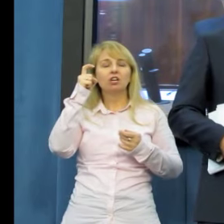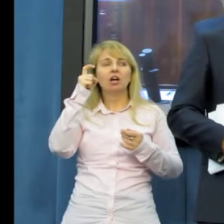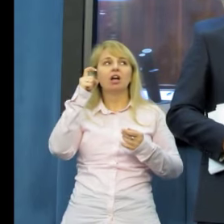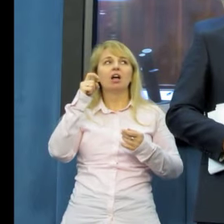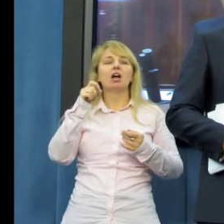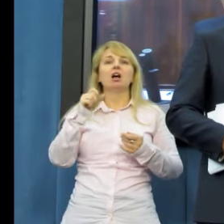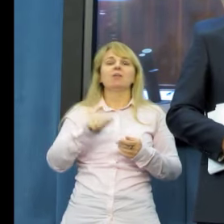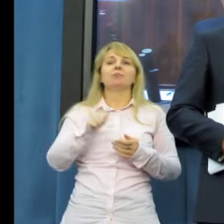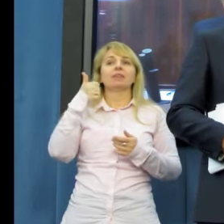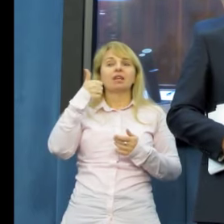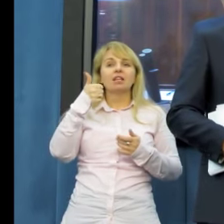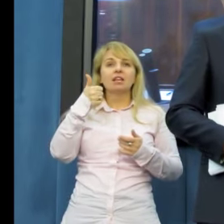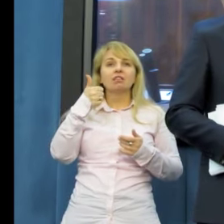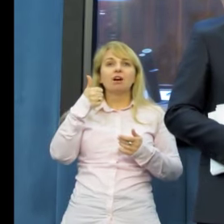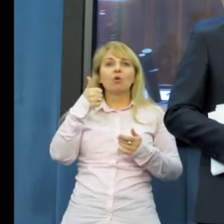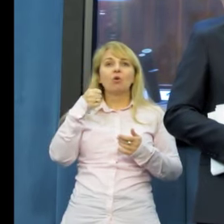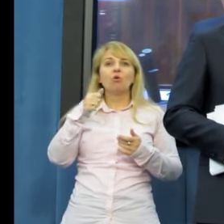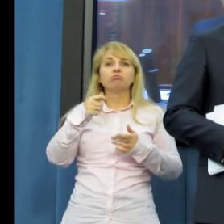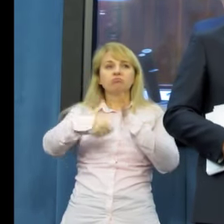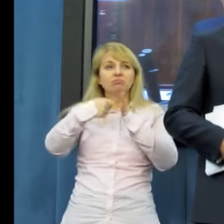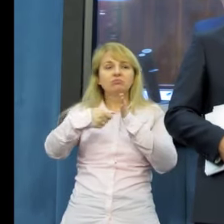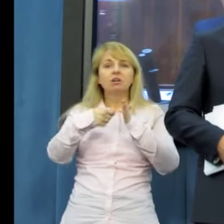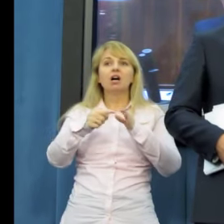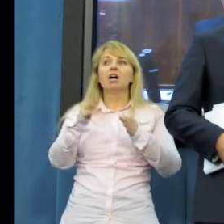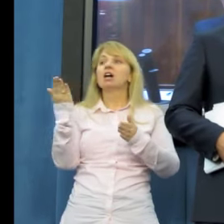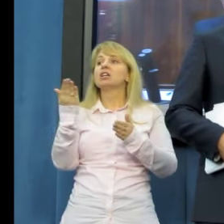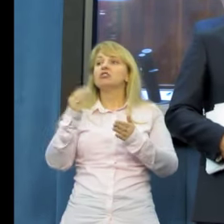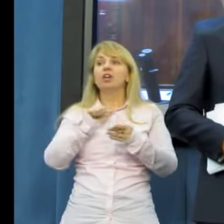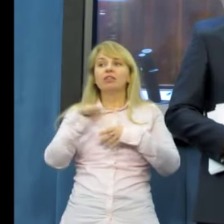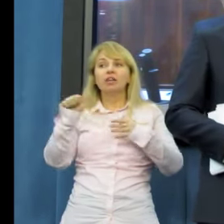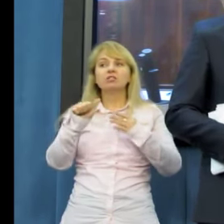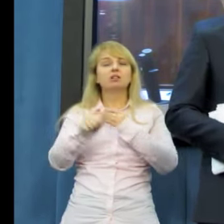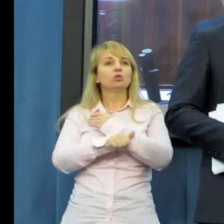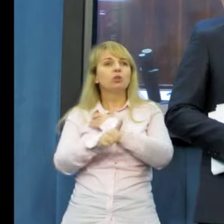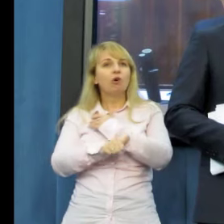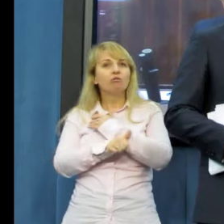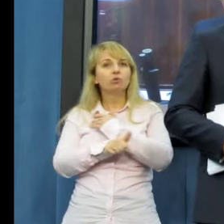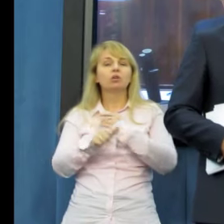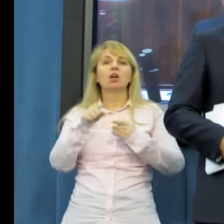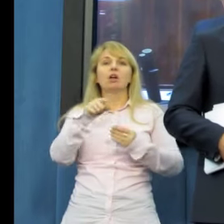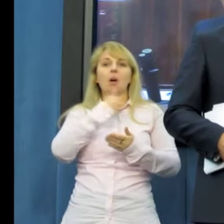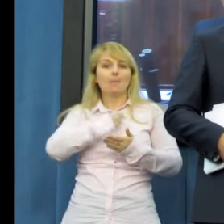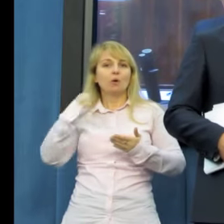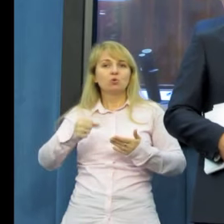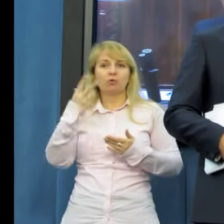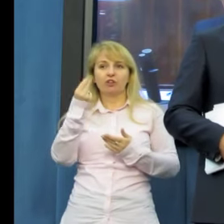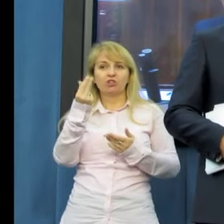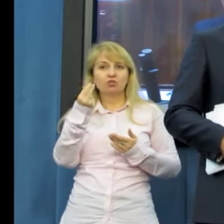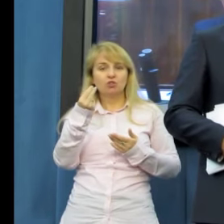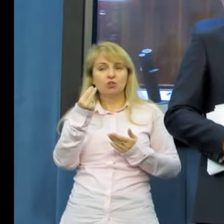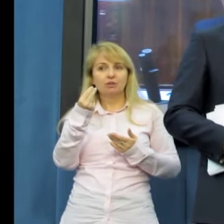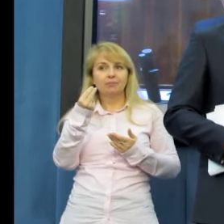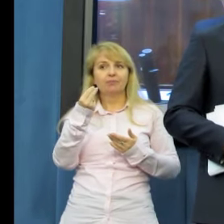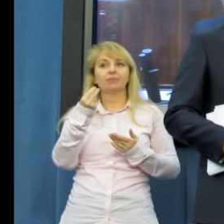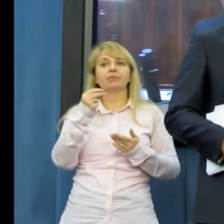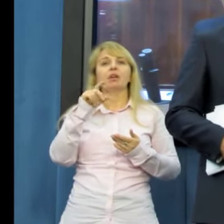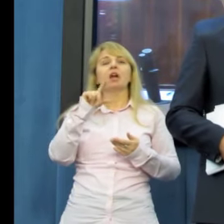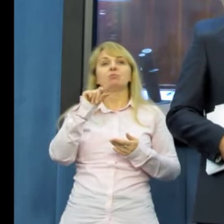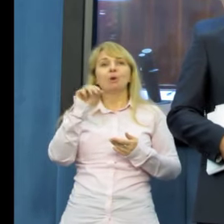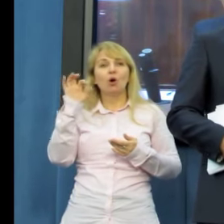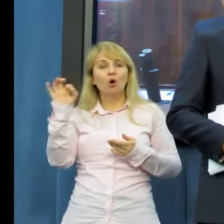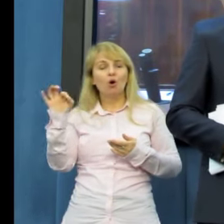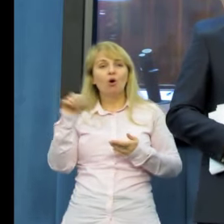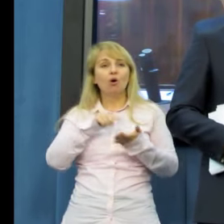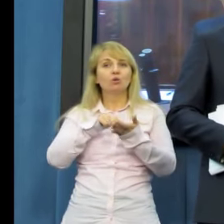jednego ujęcia, w którym wymienieni przeze mnie posłowie czy posłanki